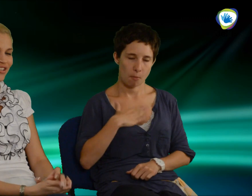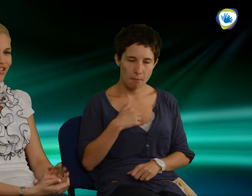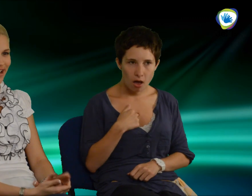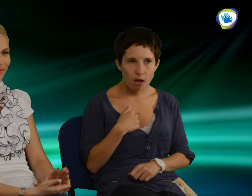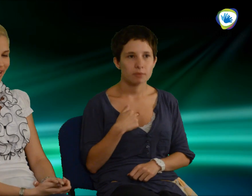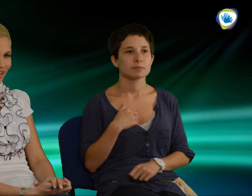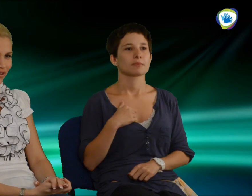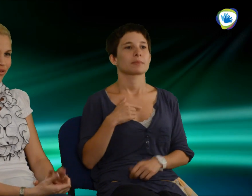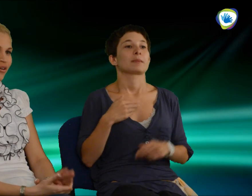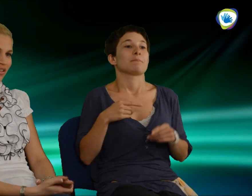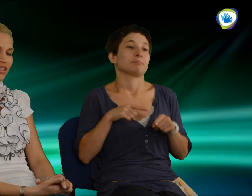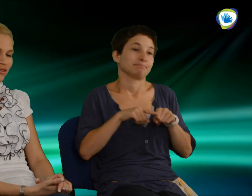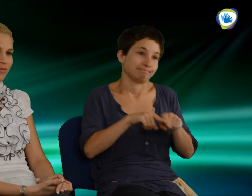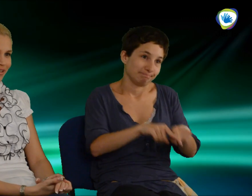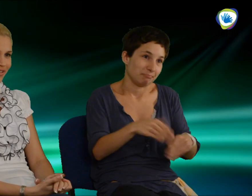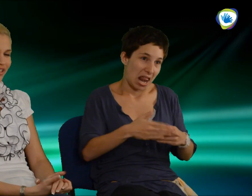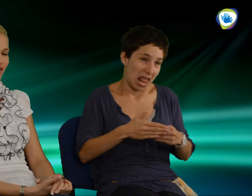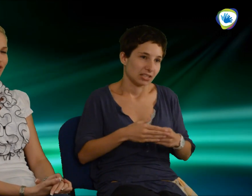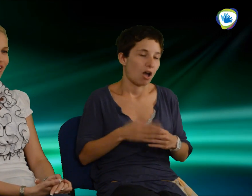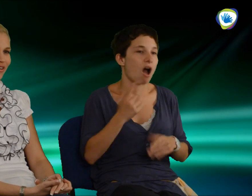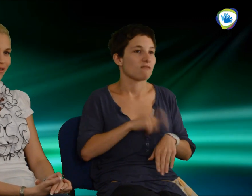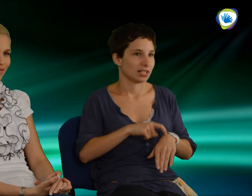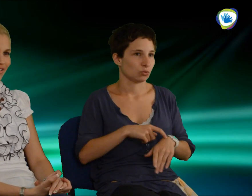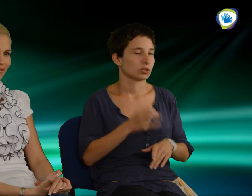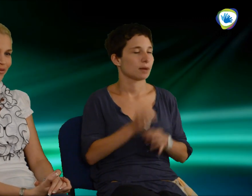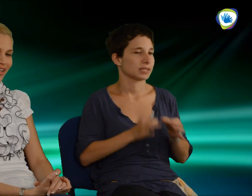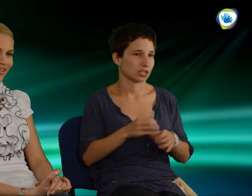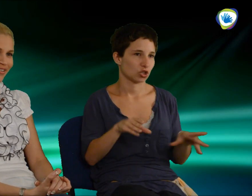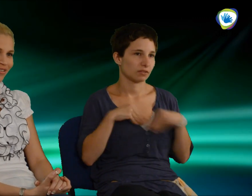és el mellett, hogyha van idő, természetesen vállalom magát munkákat.